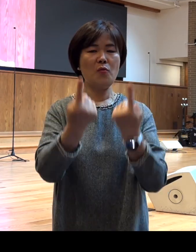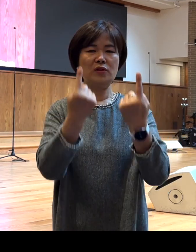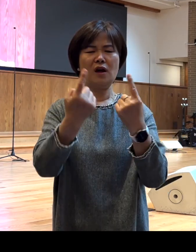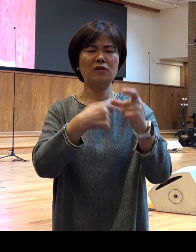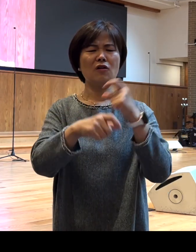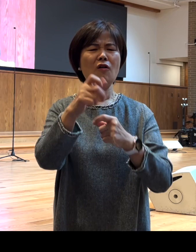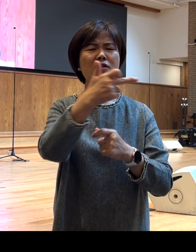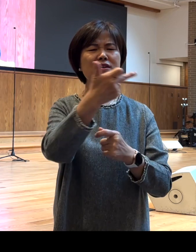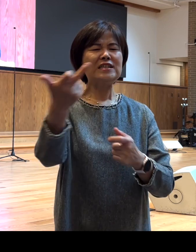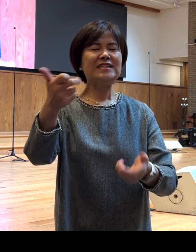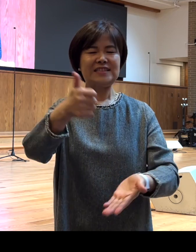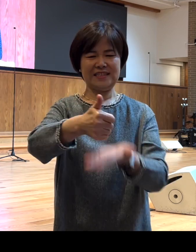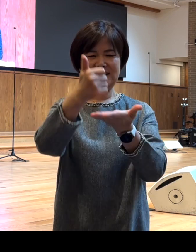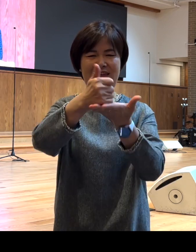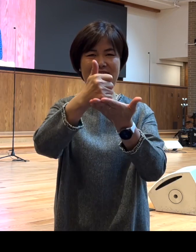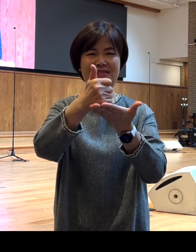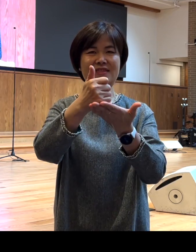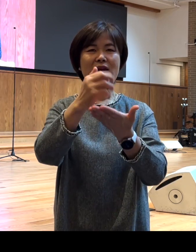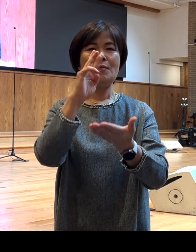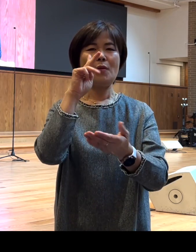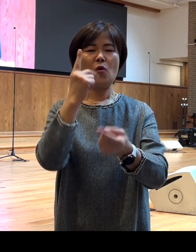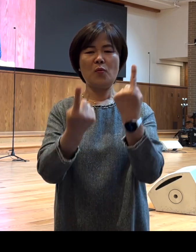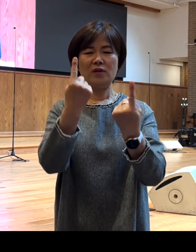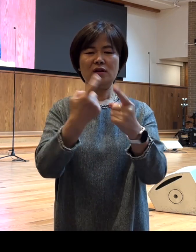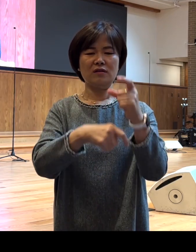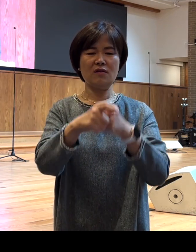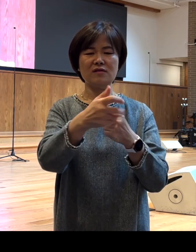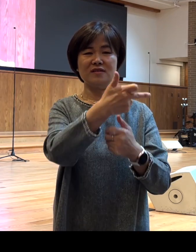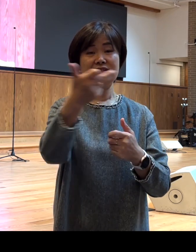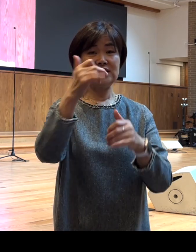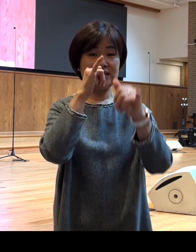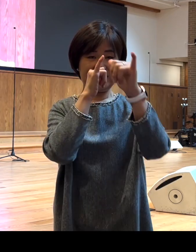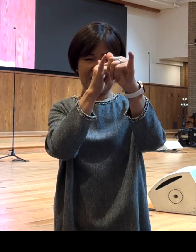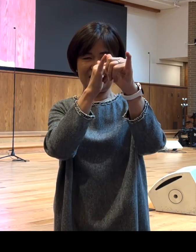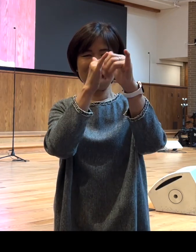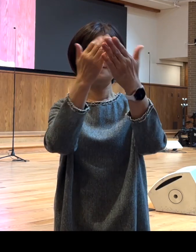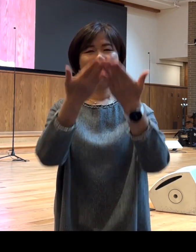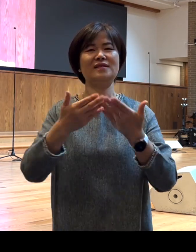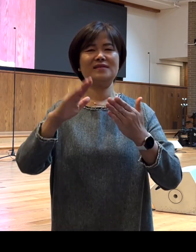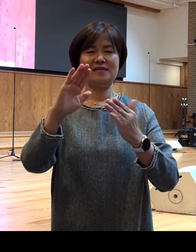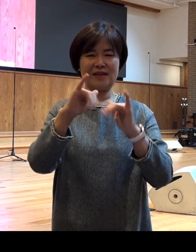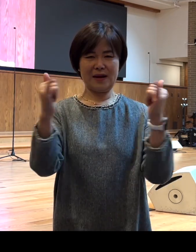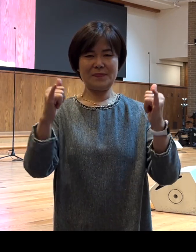큰 칭찬, 바울보다 더 큰 상급을 받은 사람이 있었을까요? 없었을까요?